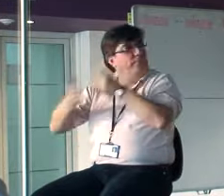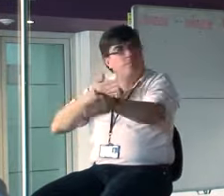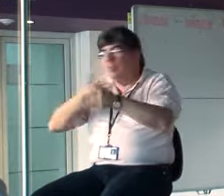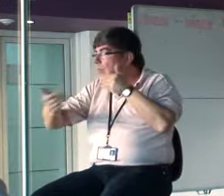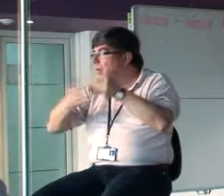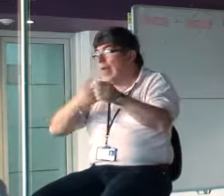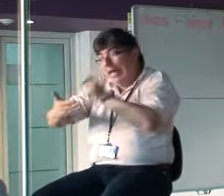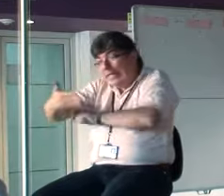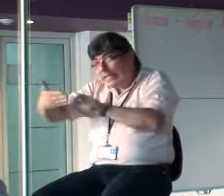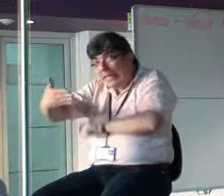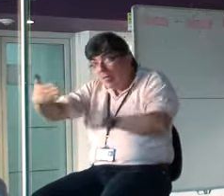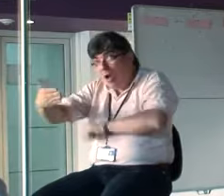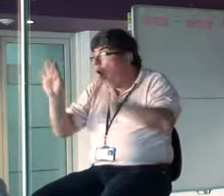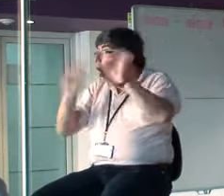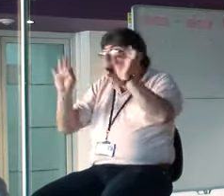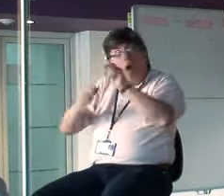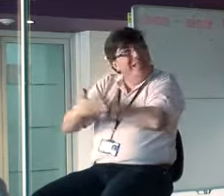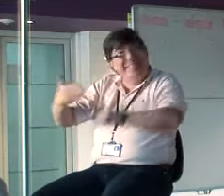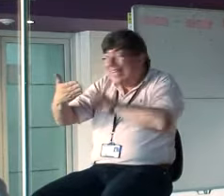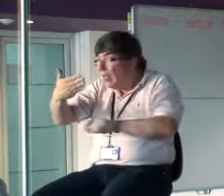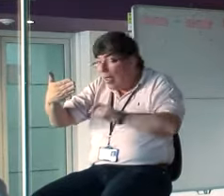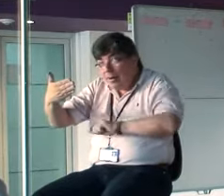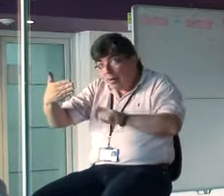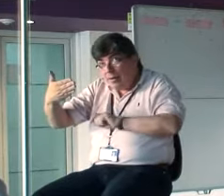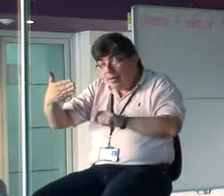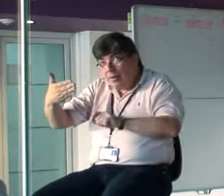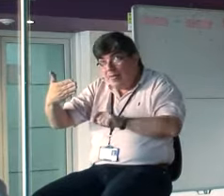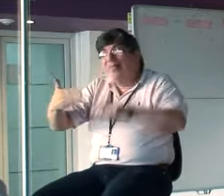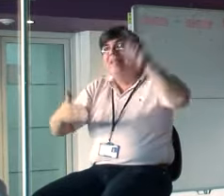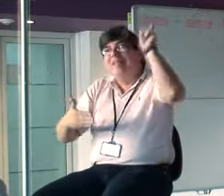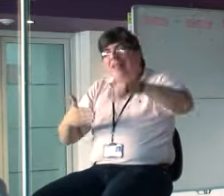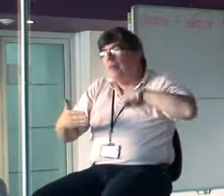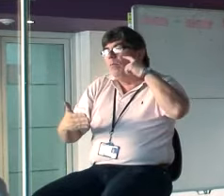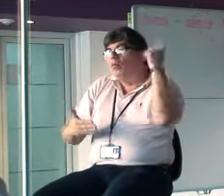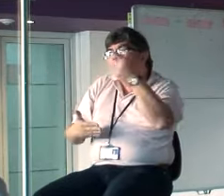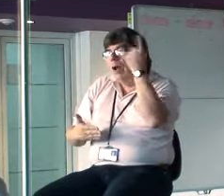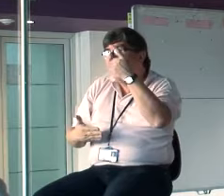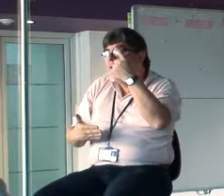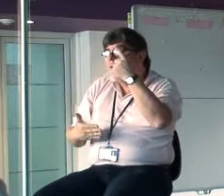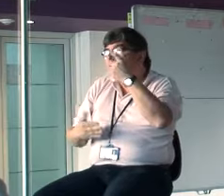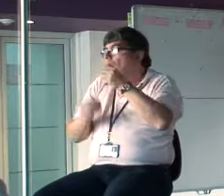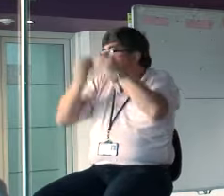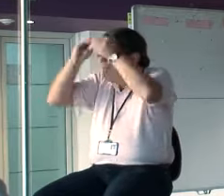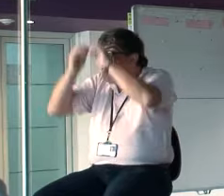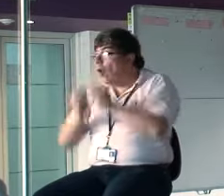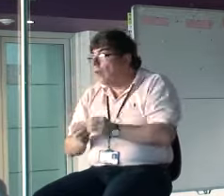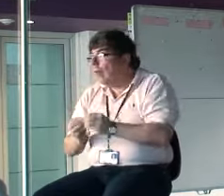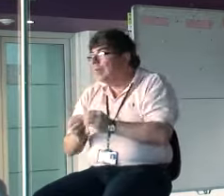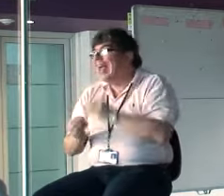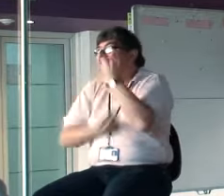escriben o no escriben, tienen que buscar alguna manera de llegar al